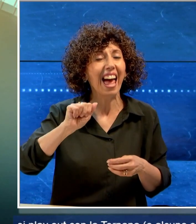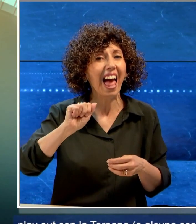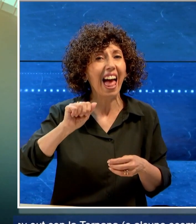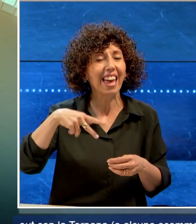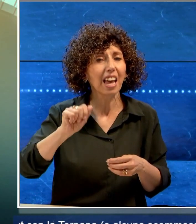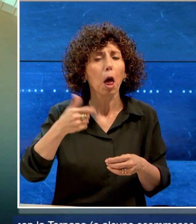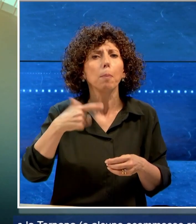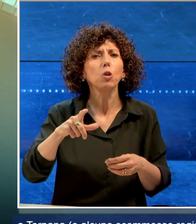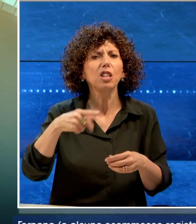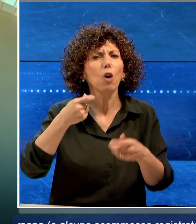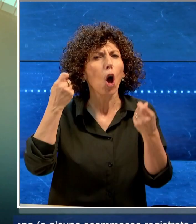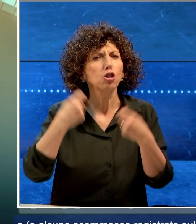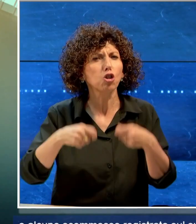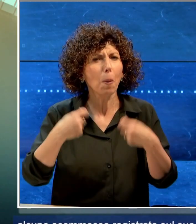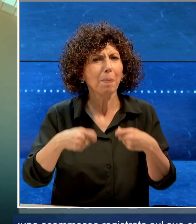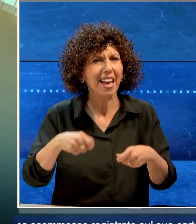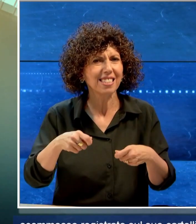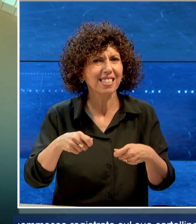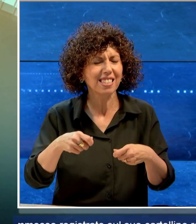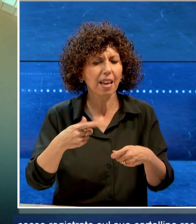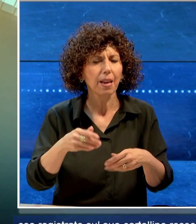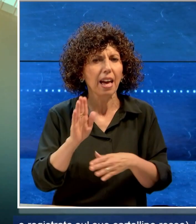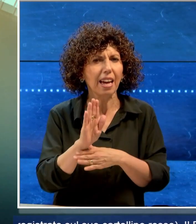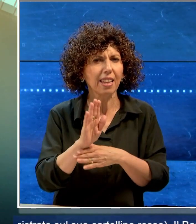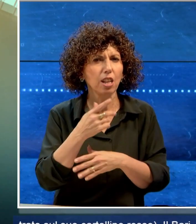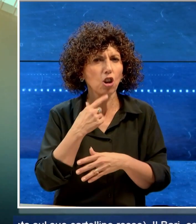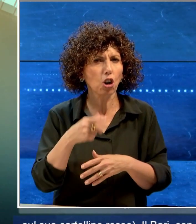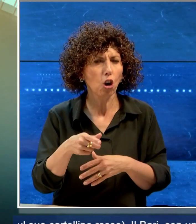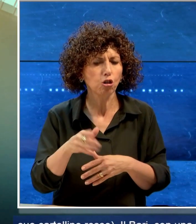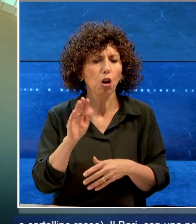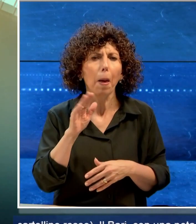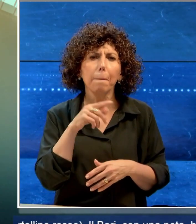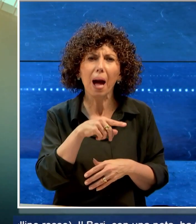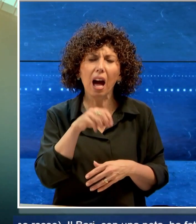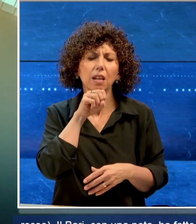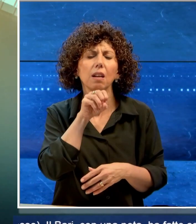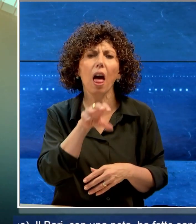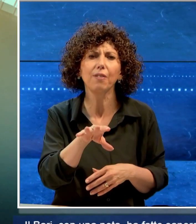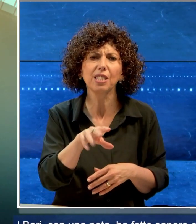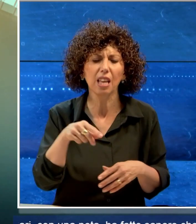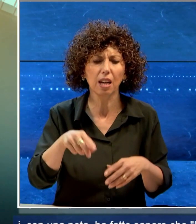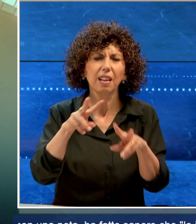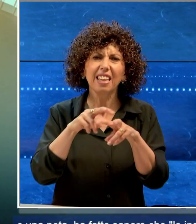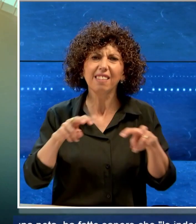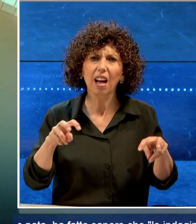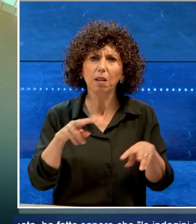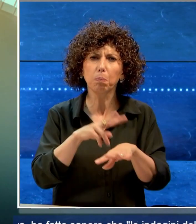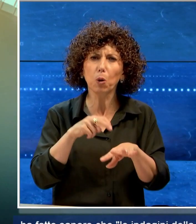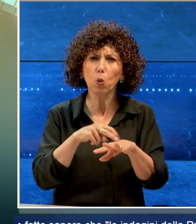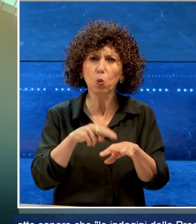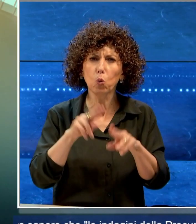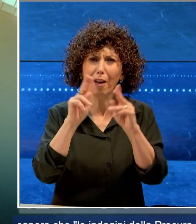registrate sul suo cartellino rosso. Il Bari, con una nota, ha fatto sapere che le indagini della Procura